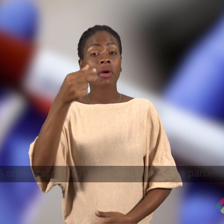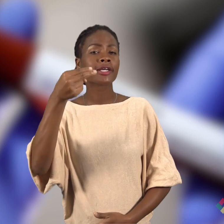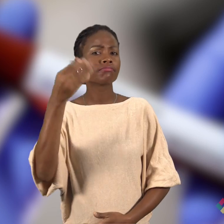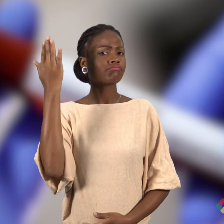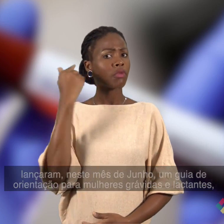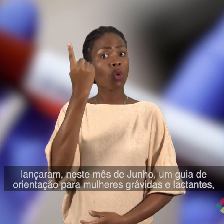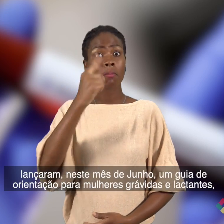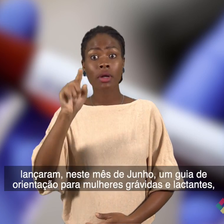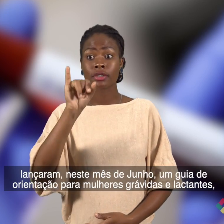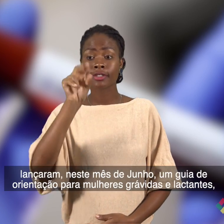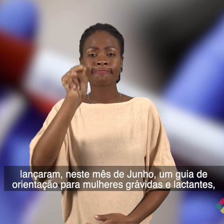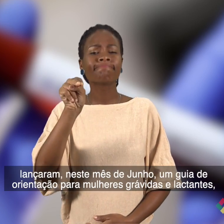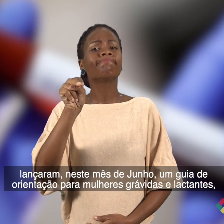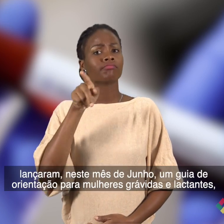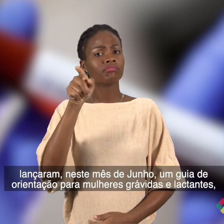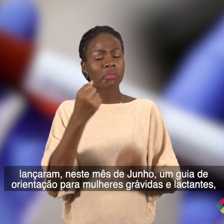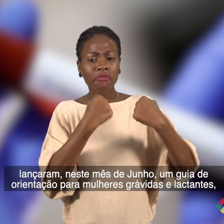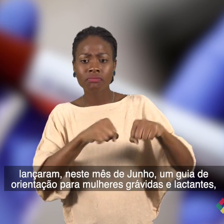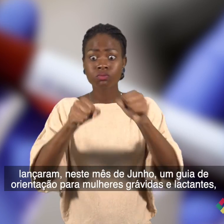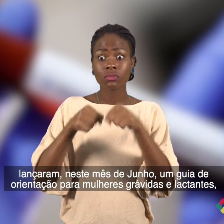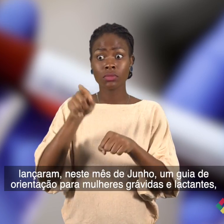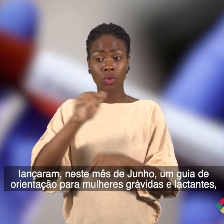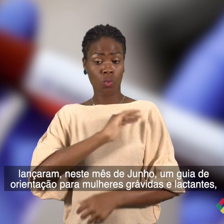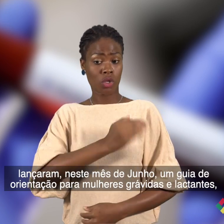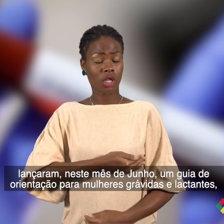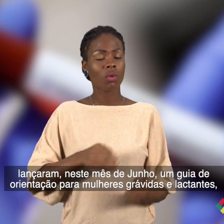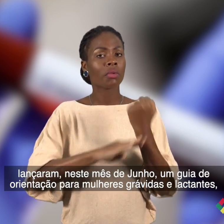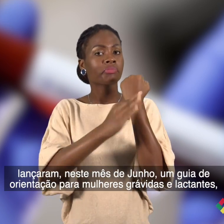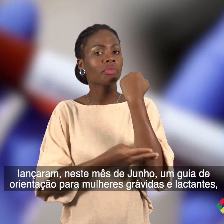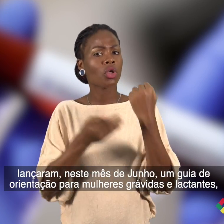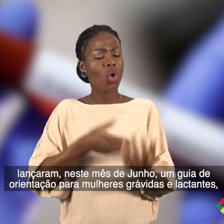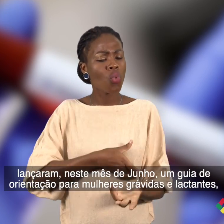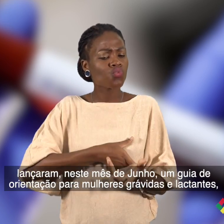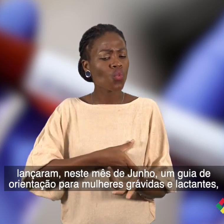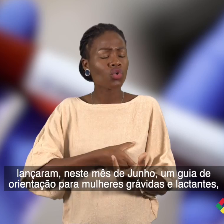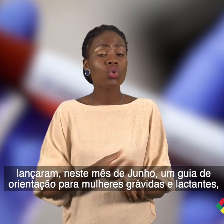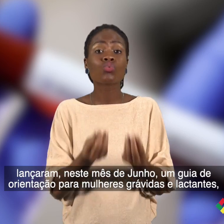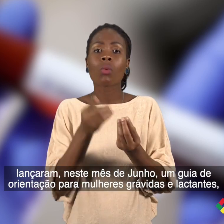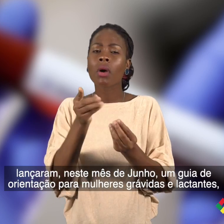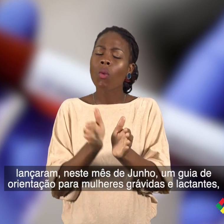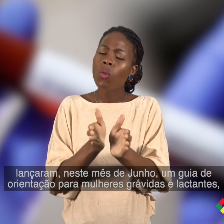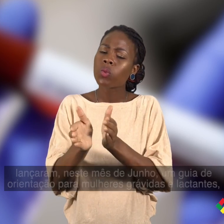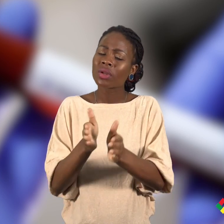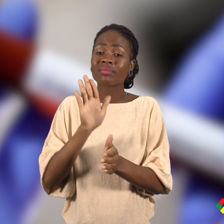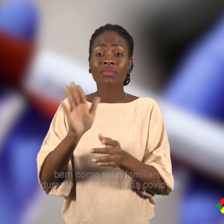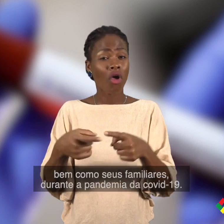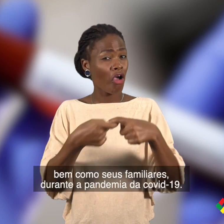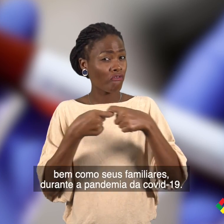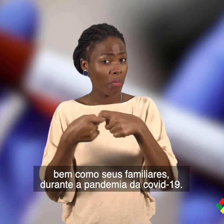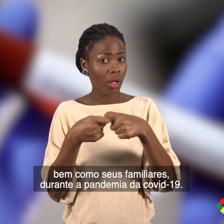lançaram neste mês de junho um guia de orientação para mulheres grávidas e latantes, bem como seus